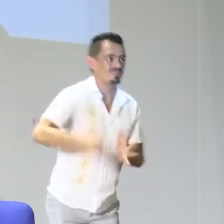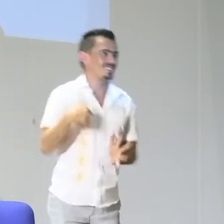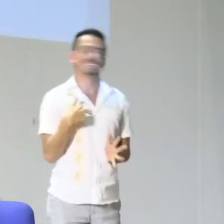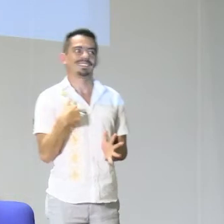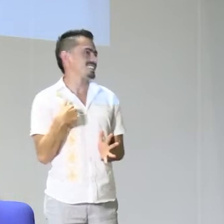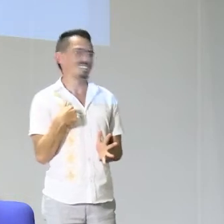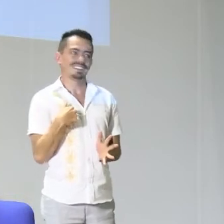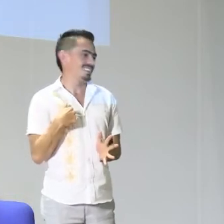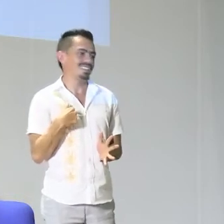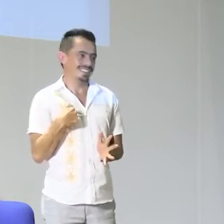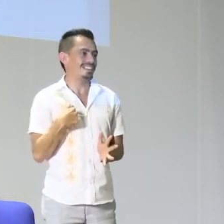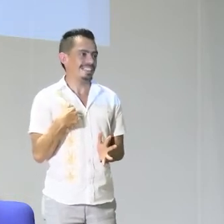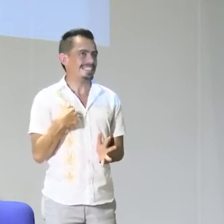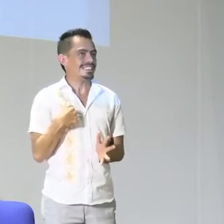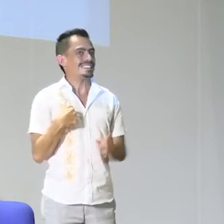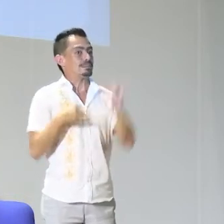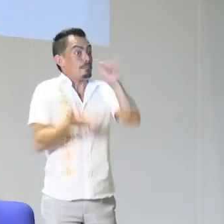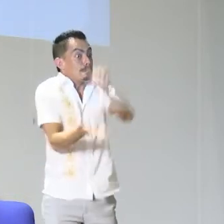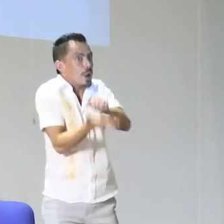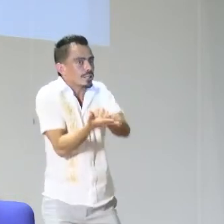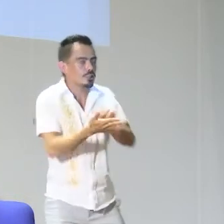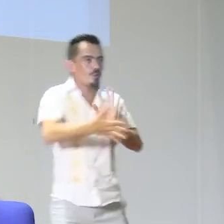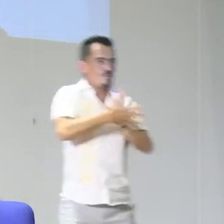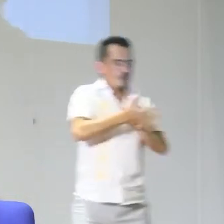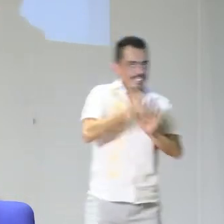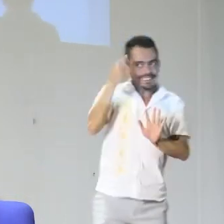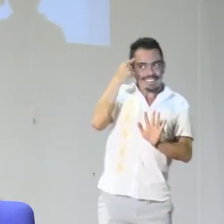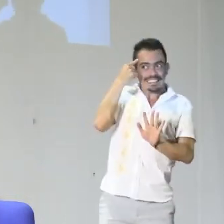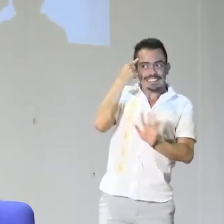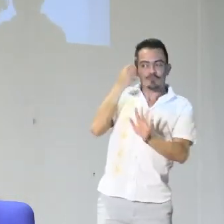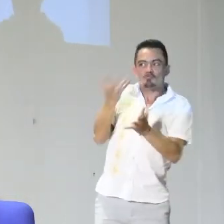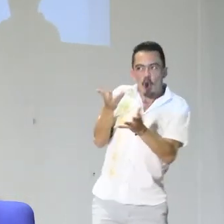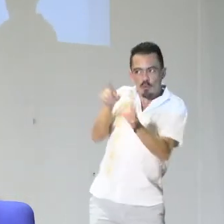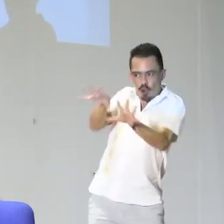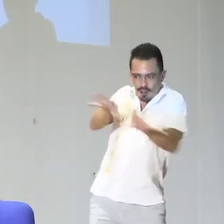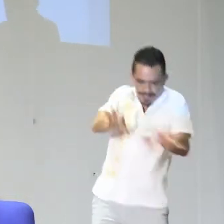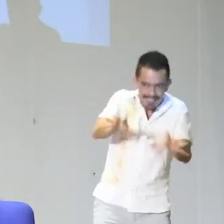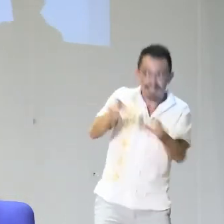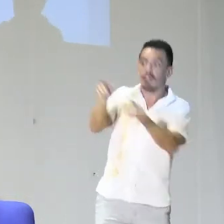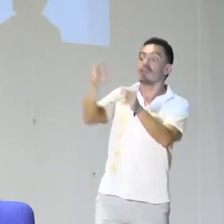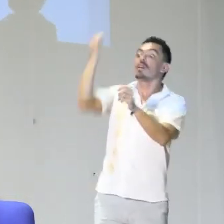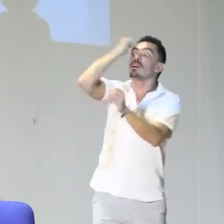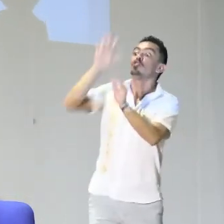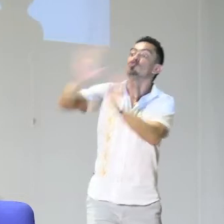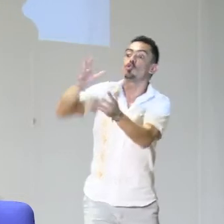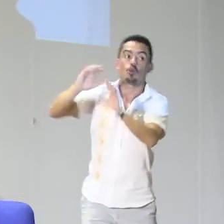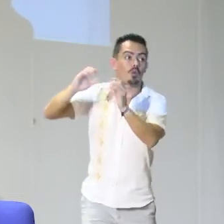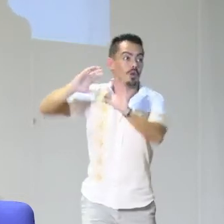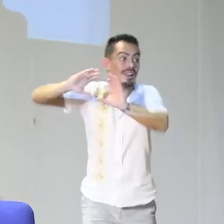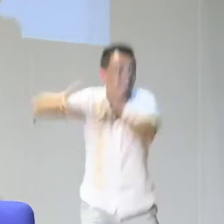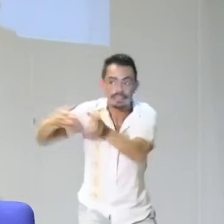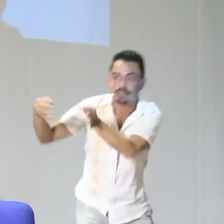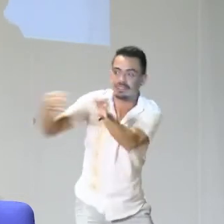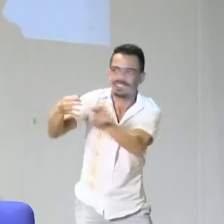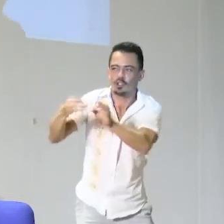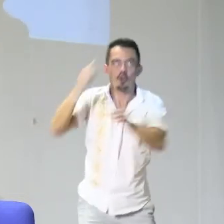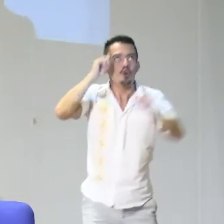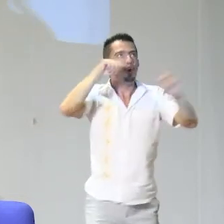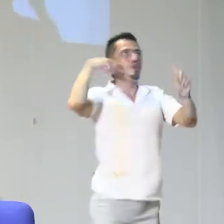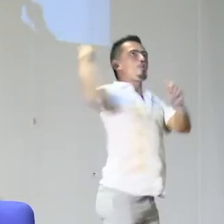el docente oyente no es proficiente en lengua de señas en su mayoría, por esa razón el modelo lingüístico tiene que tomar